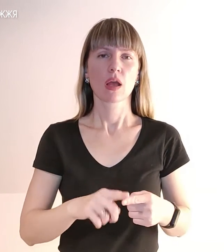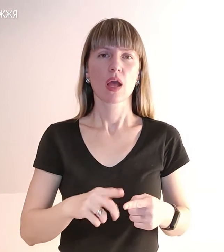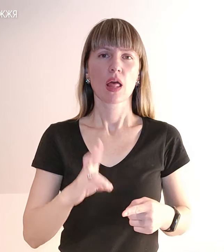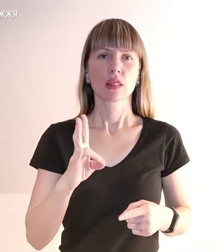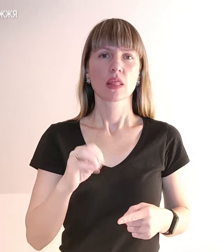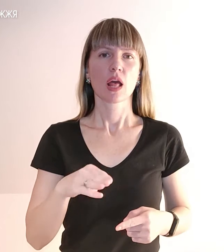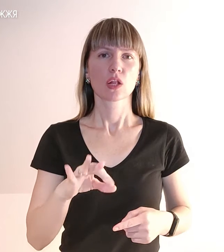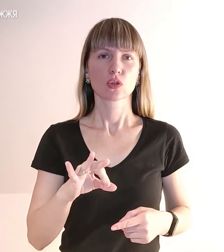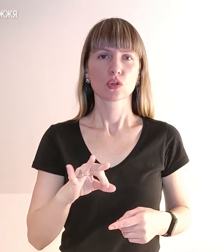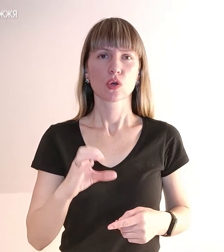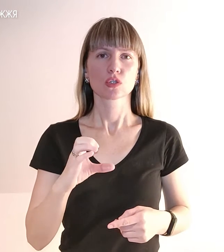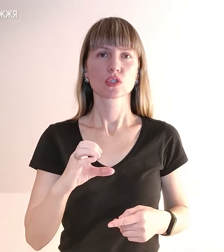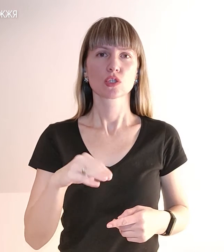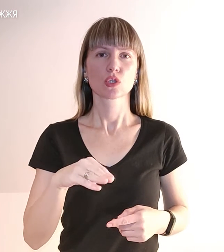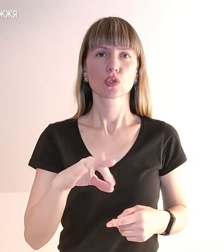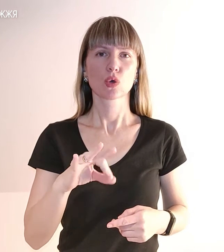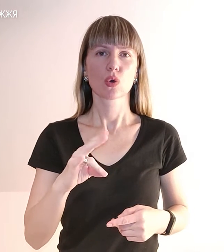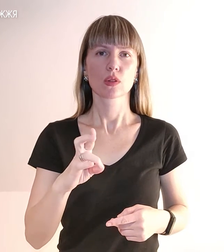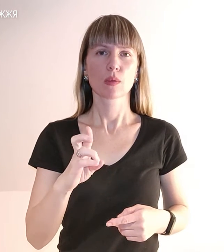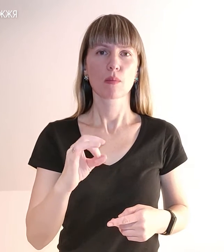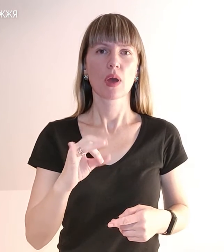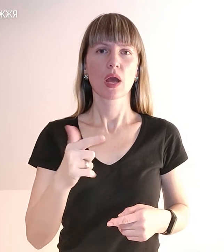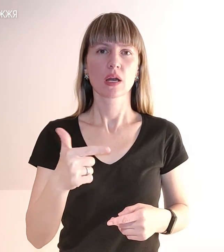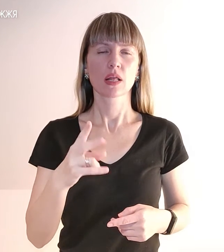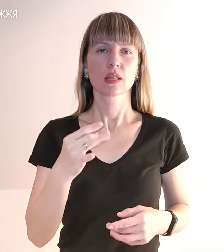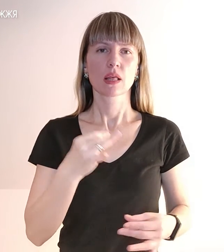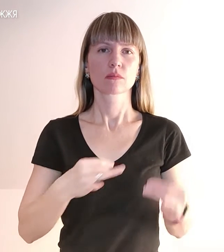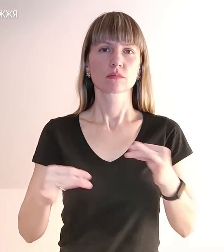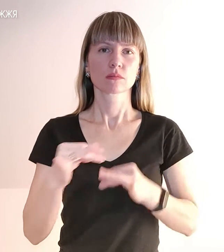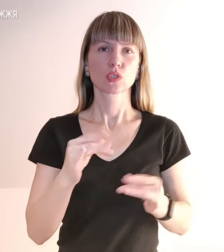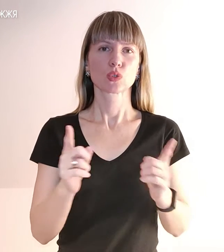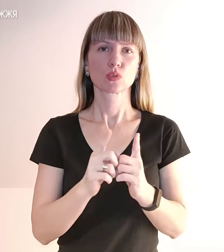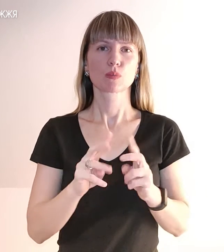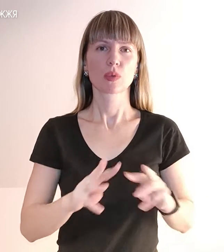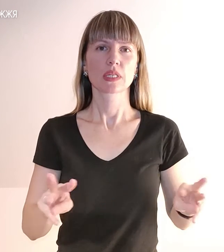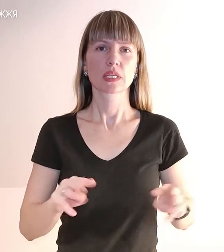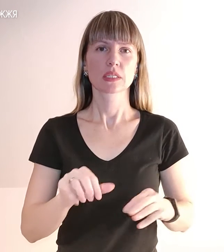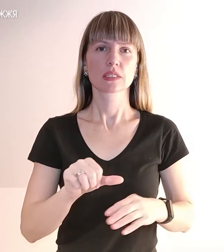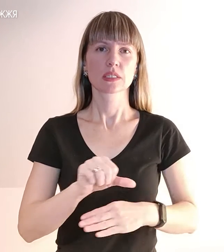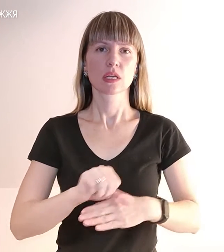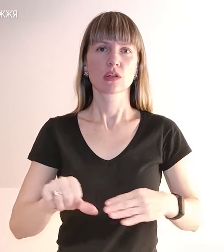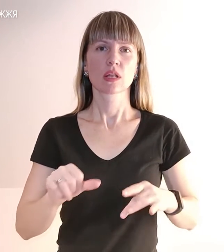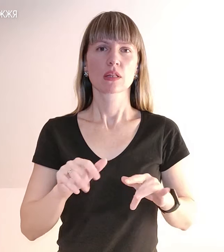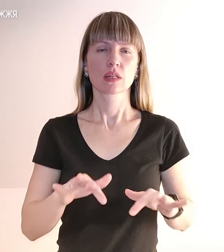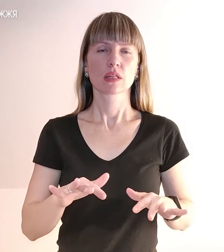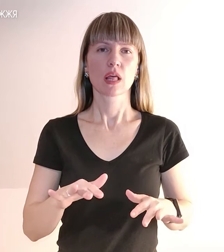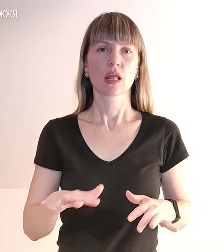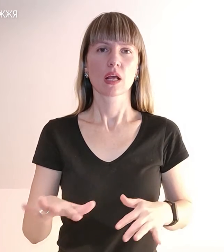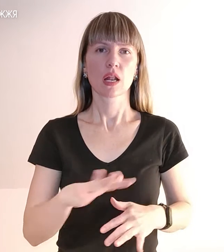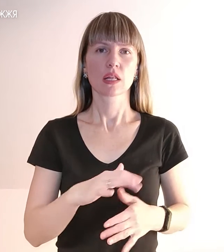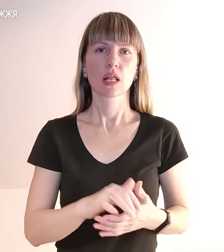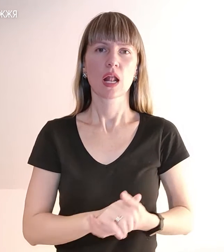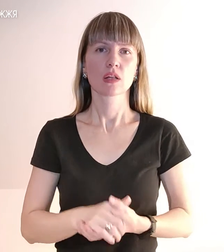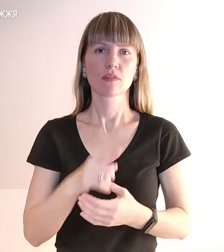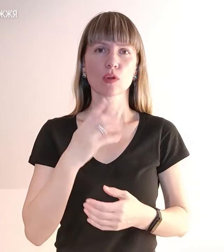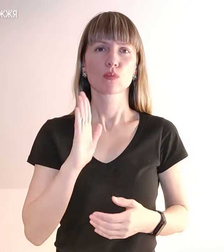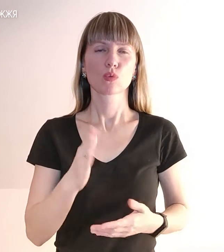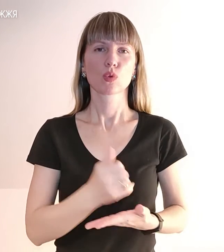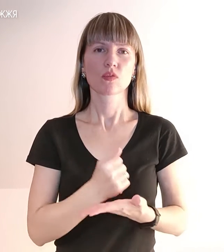Стоунберг на прес-конференції після зустрічі з міністрами закордонних справ країн Альянсу заявив, що буде ухвалено рішення